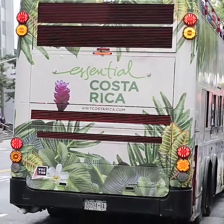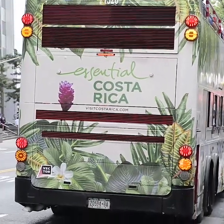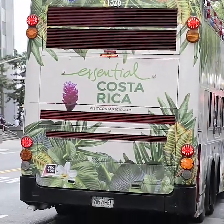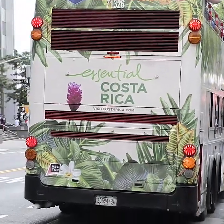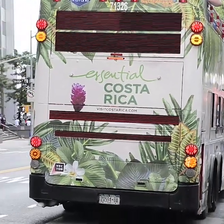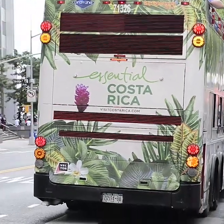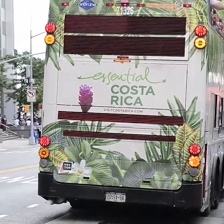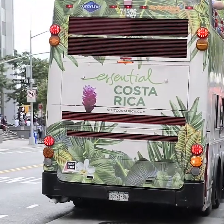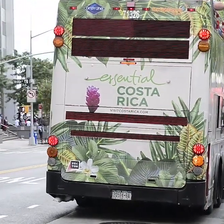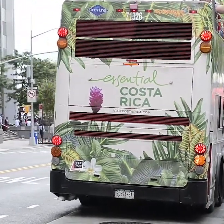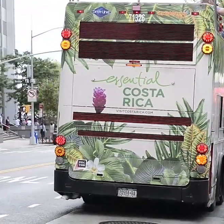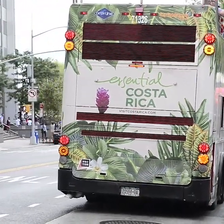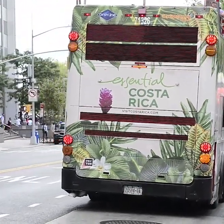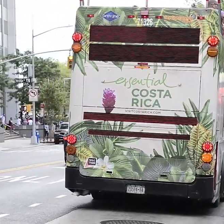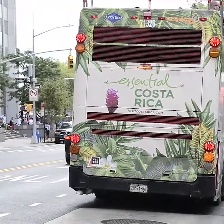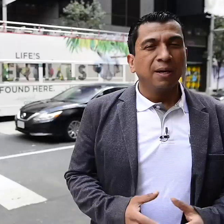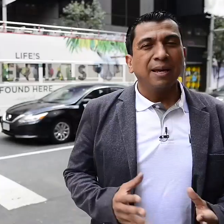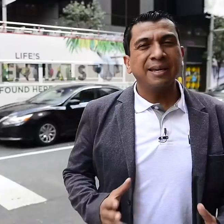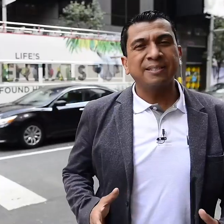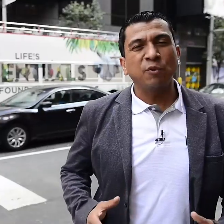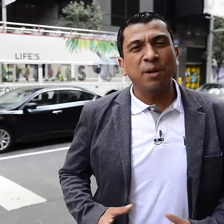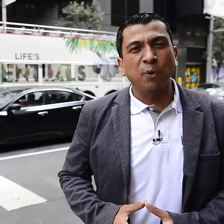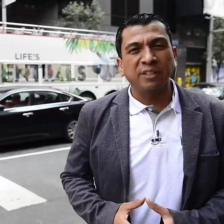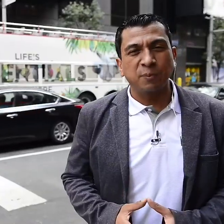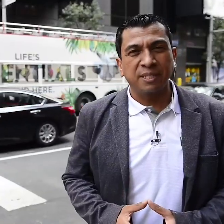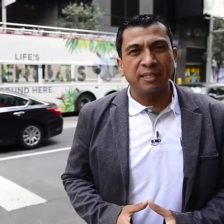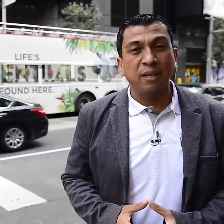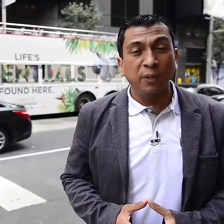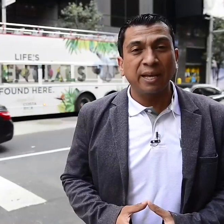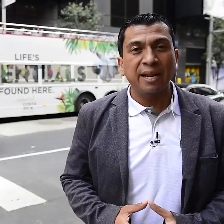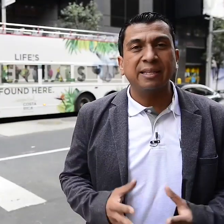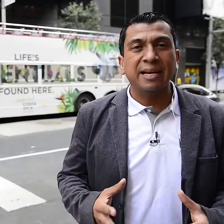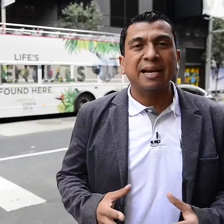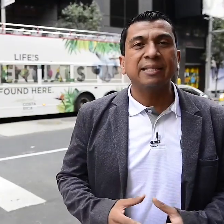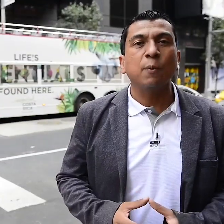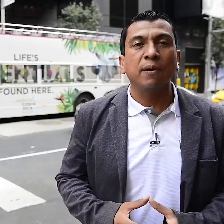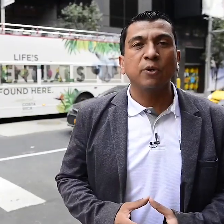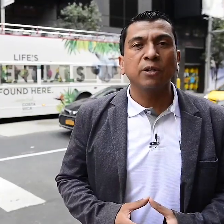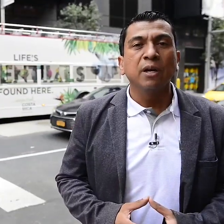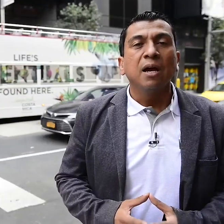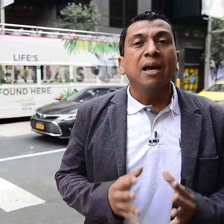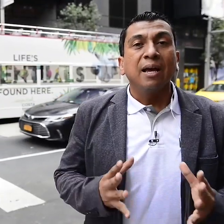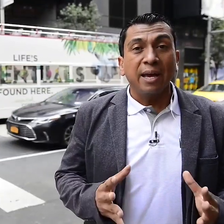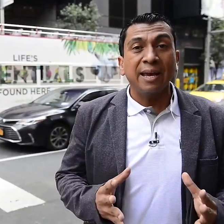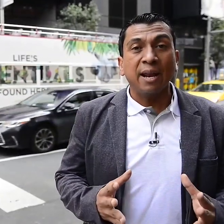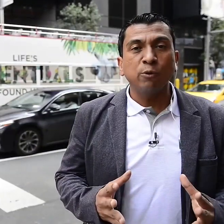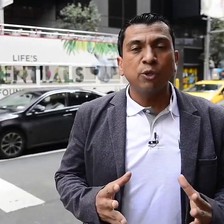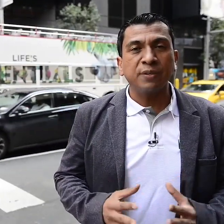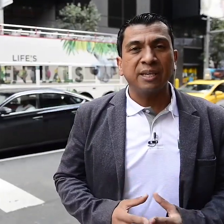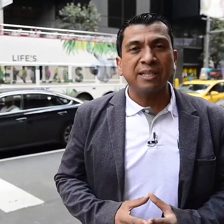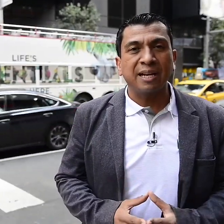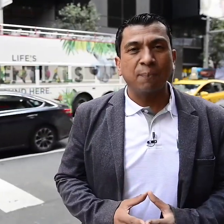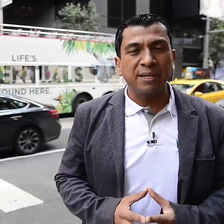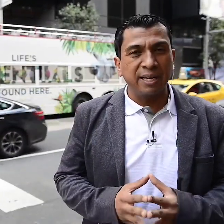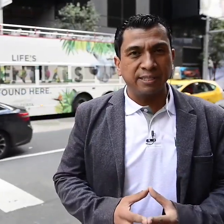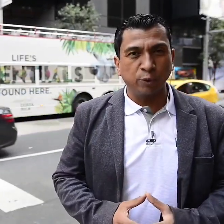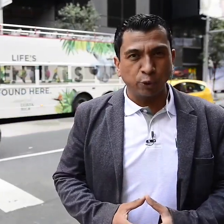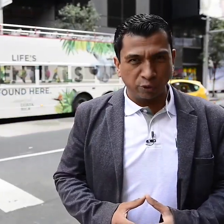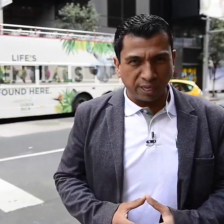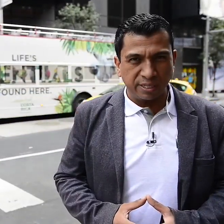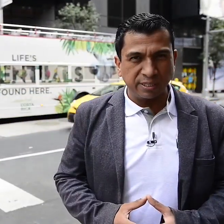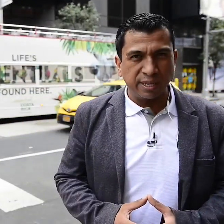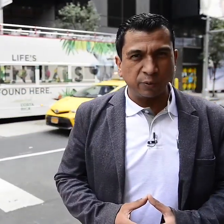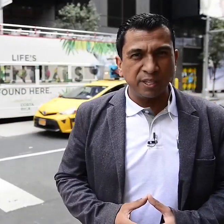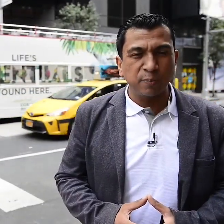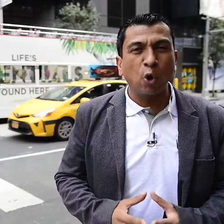,8% de los empleos en el país. Este fue un reporte especial de Luis Jara, desde acá, de Nueva York, en el anuncio oficial de la campaña del